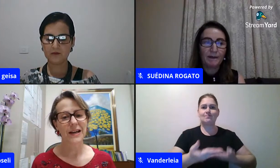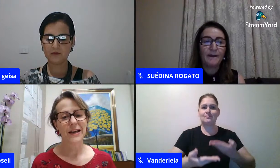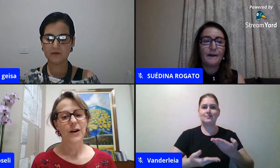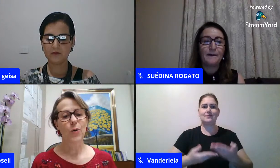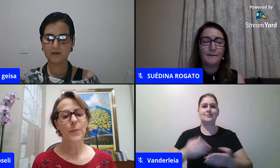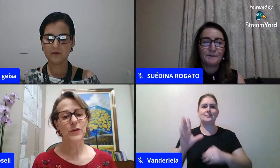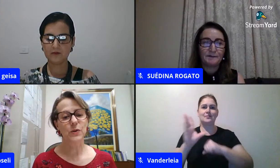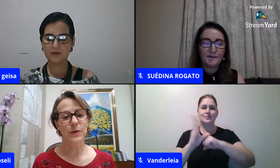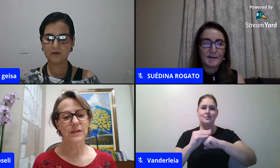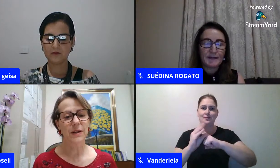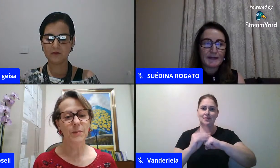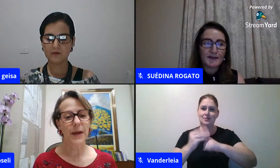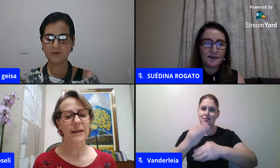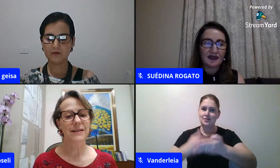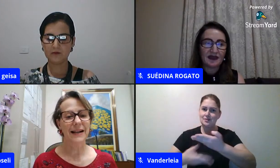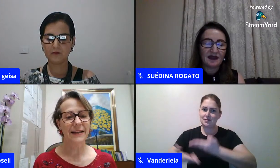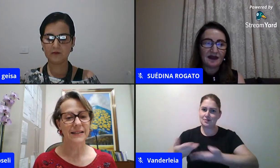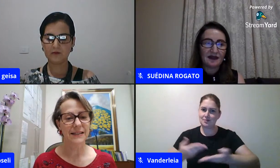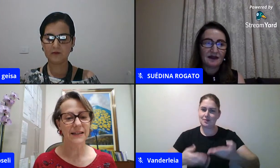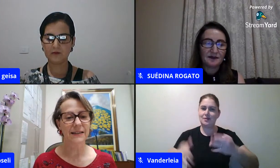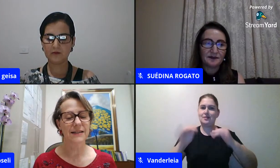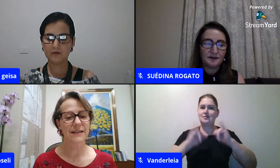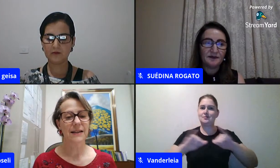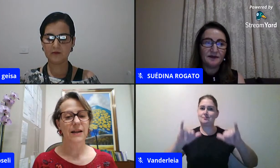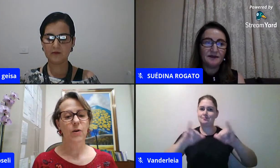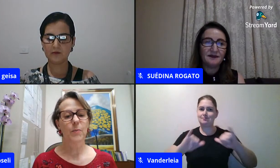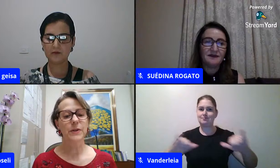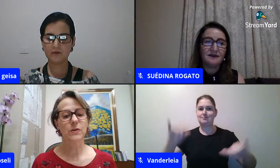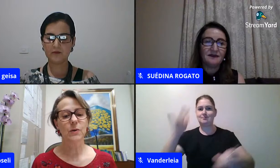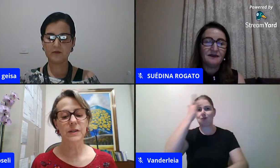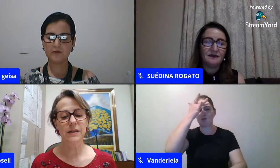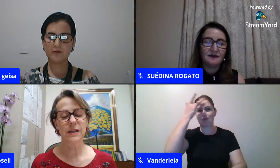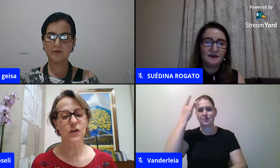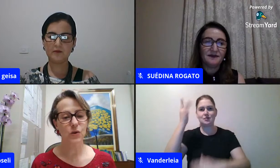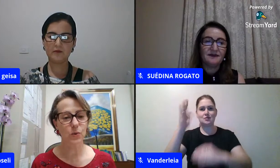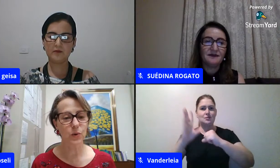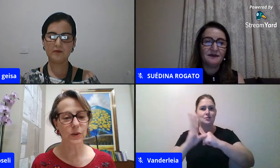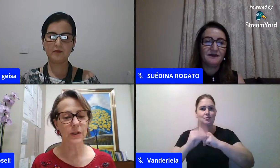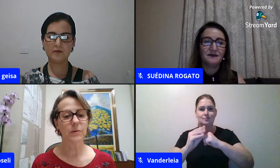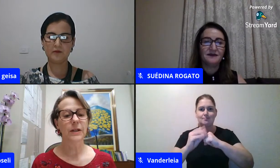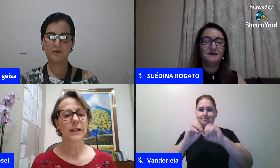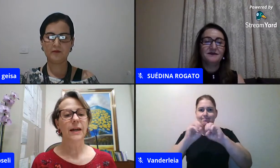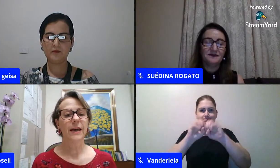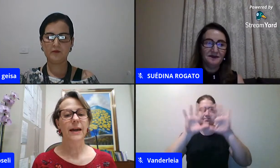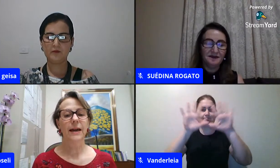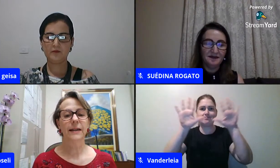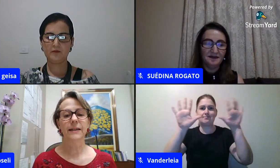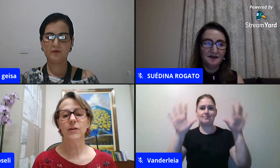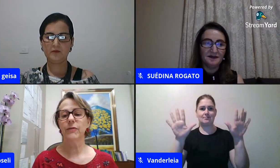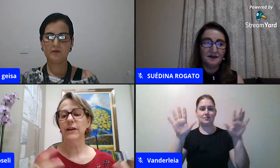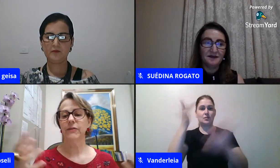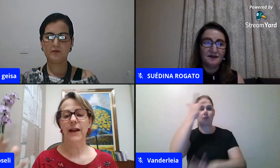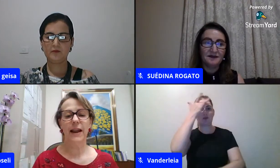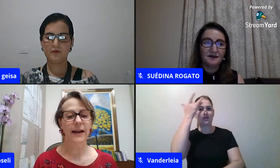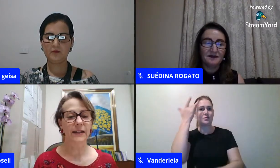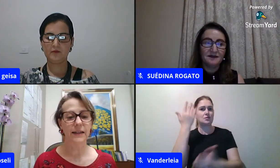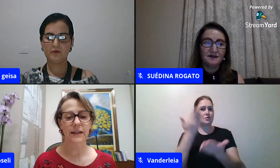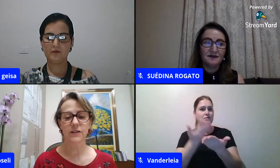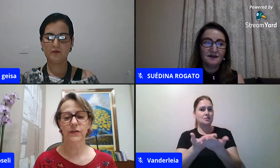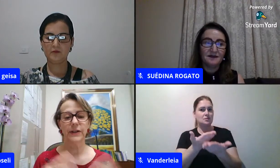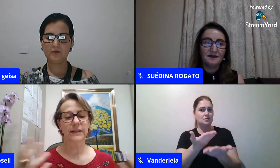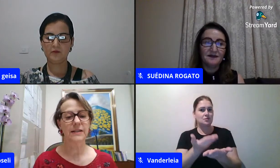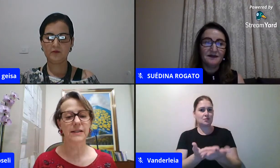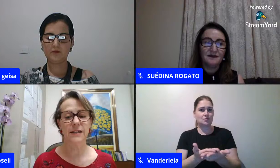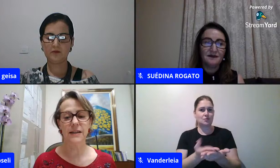com pessoas tão bem esclarecidas com pessoas que estudam que não vem falar